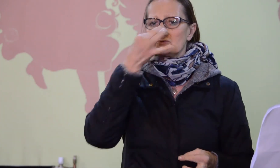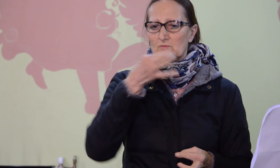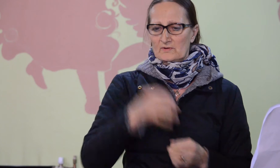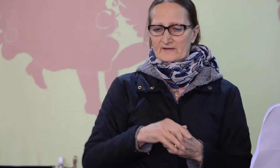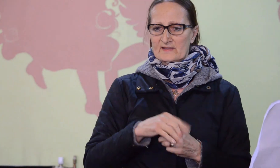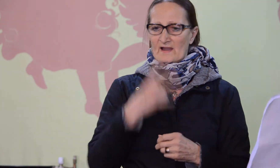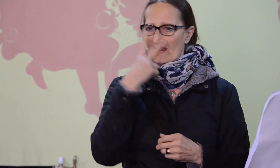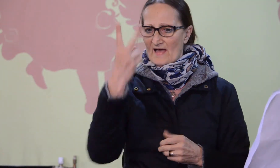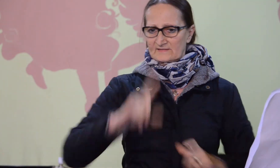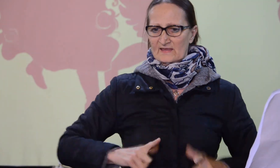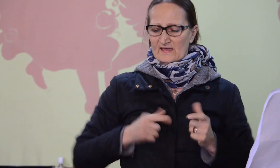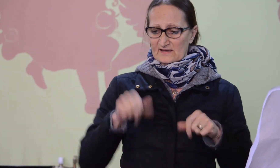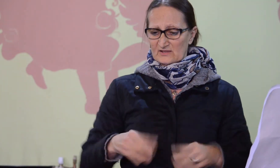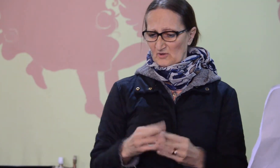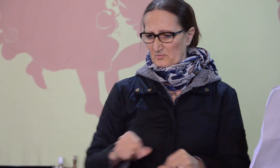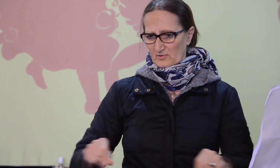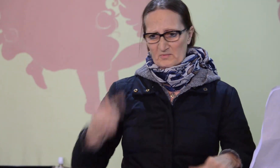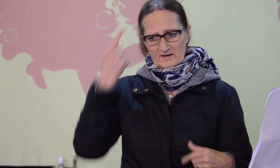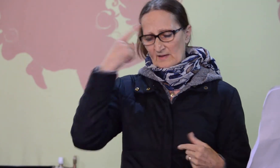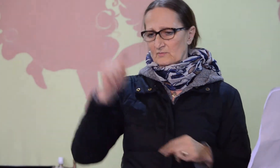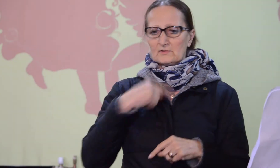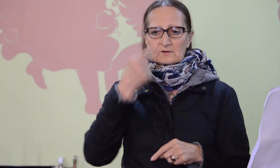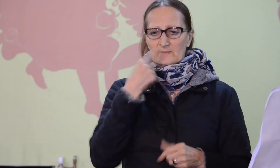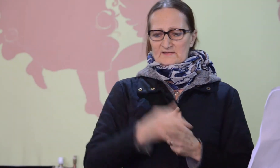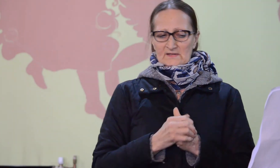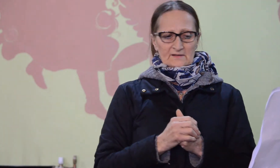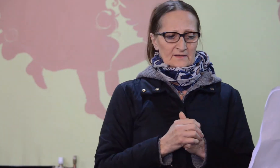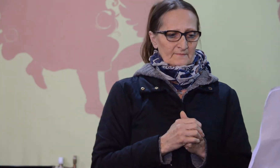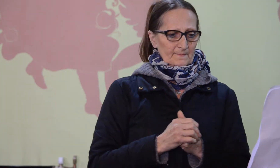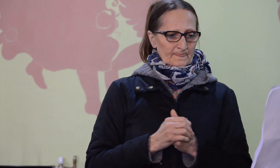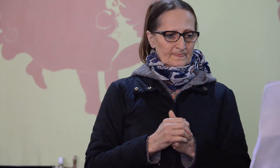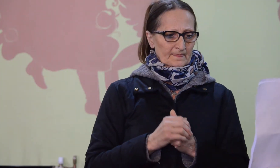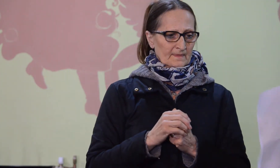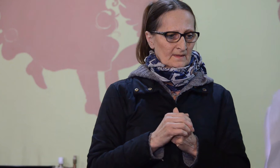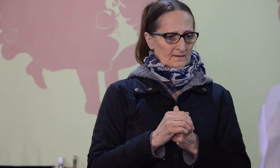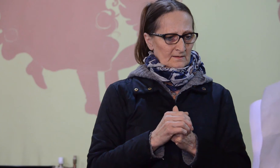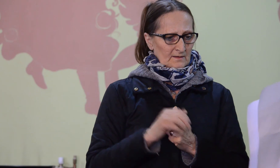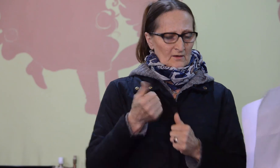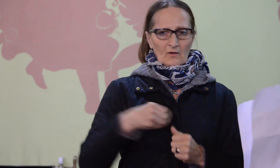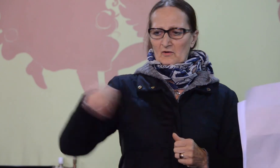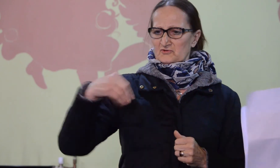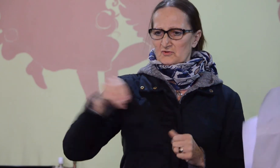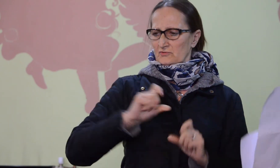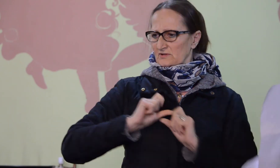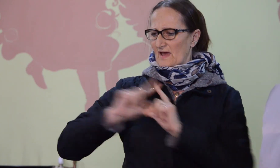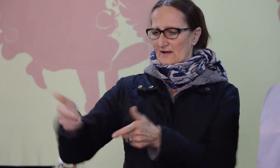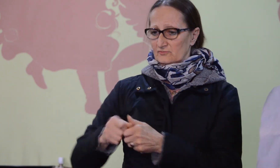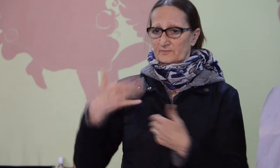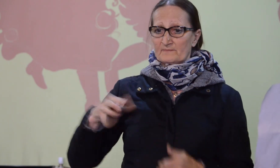Itt lennaporban nem tudok beszélni. A csördőt eldobtam, és nincs harangom. Itt